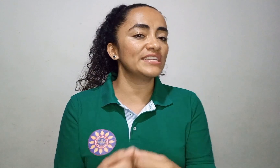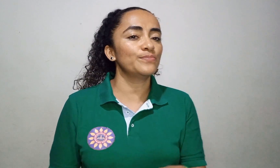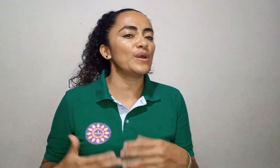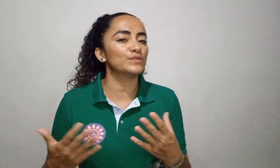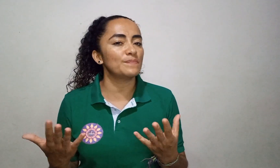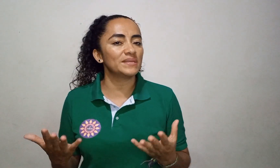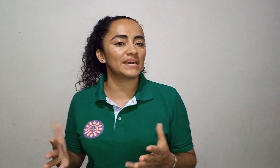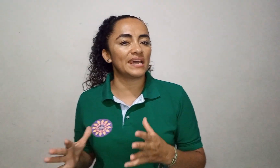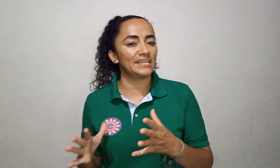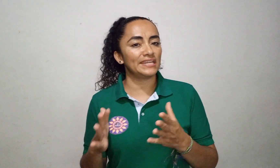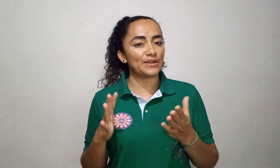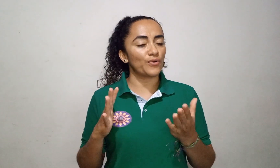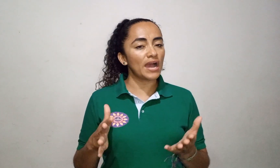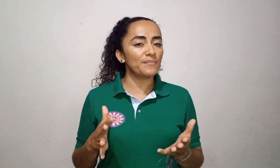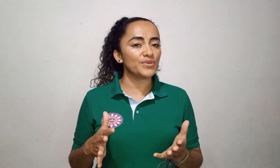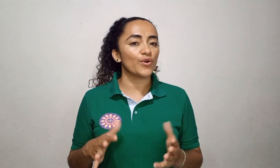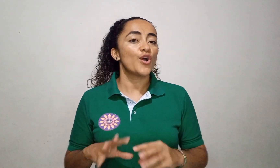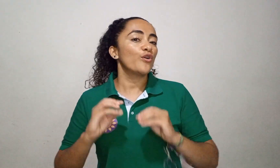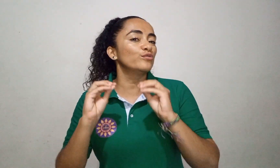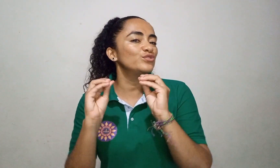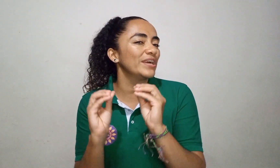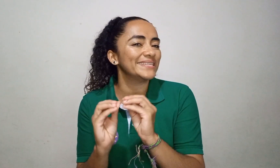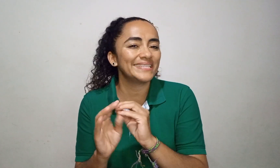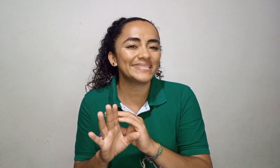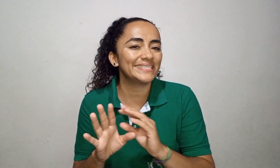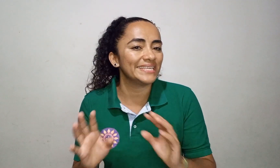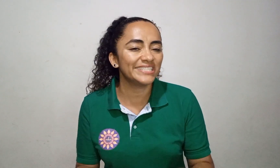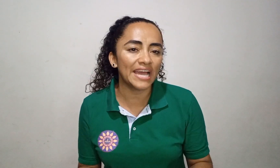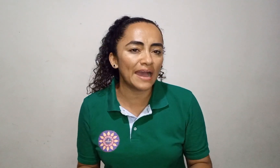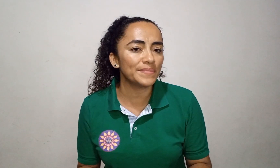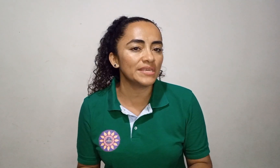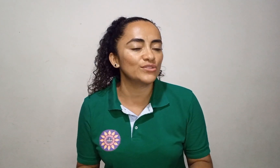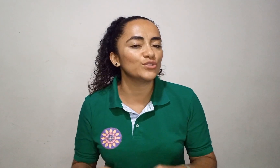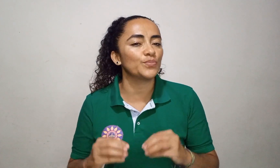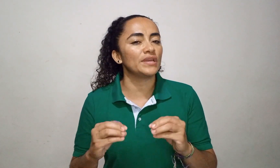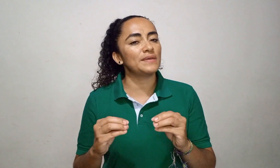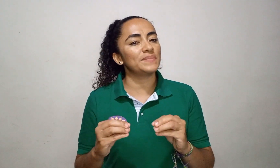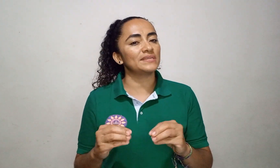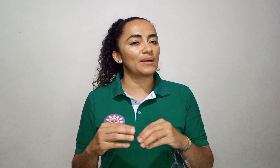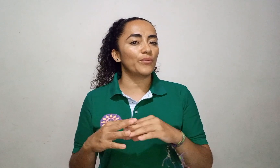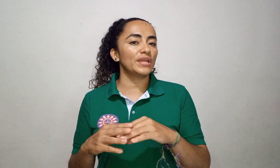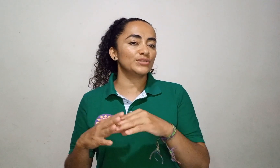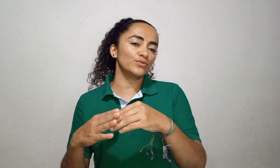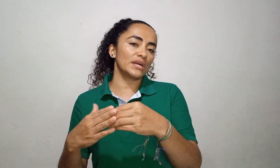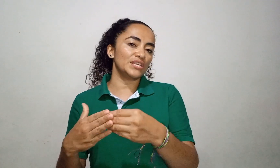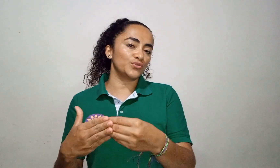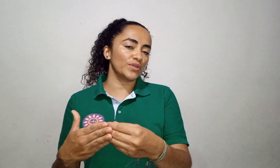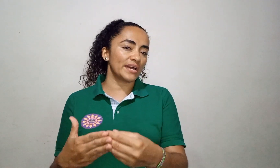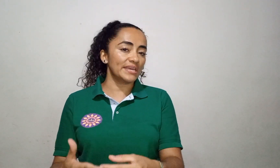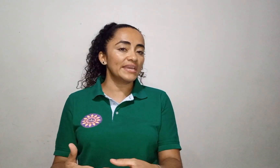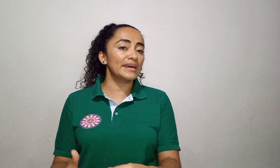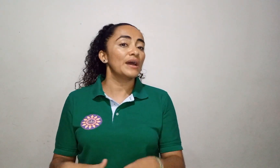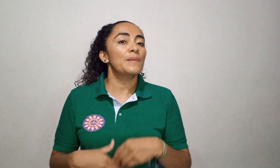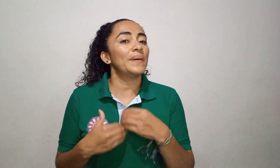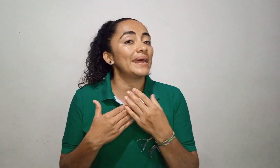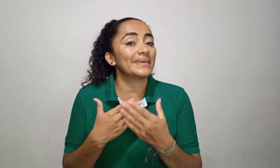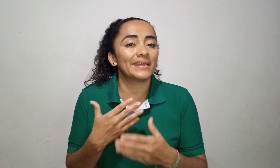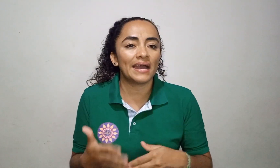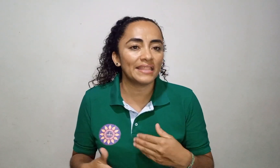podemos empezar a generar un cambio. Ustedes desde ya amiguitos pueden empezar a poner su granito de arena para que cada